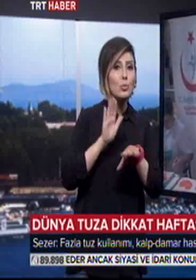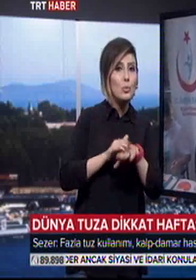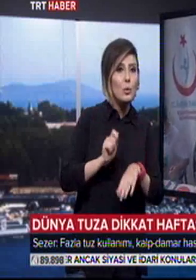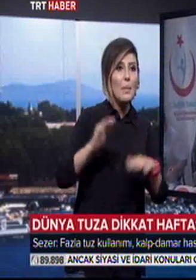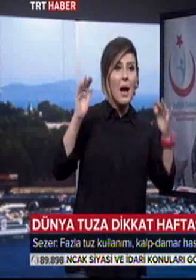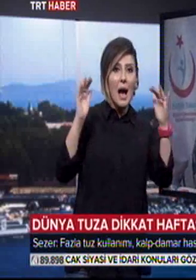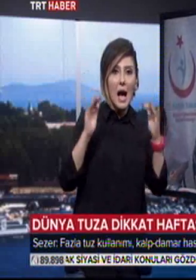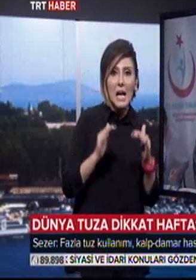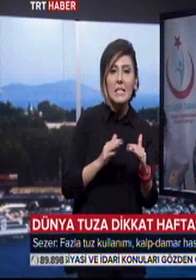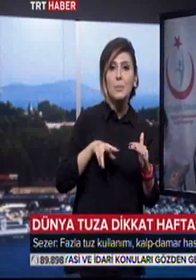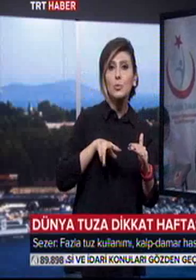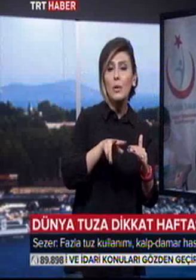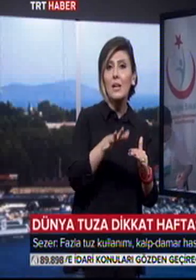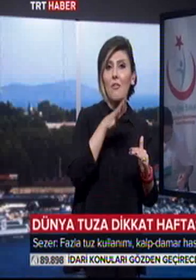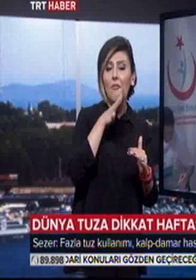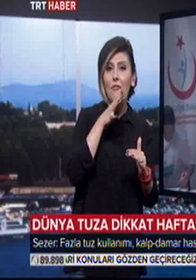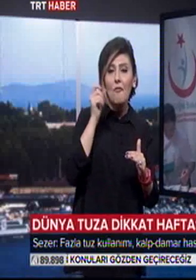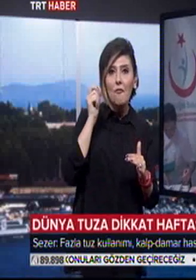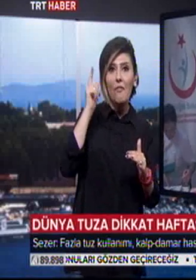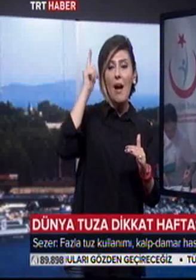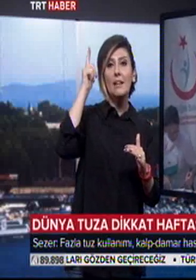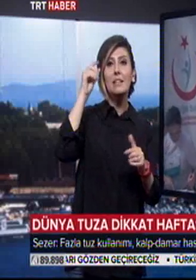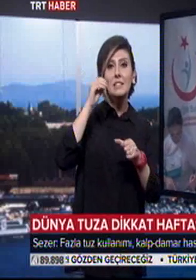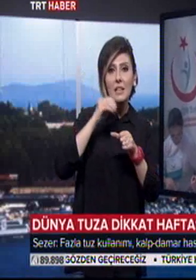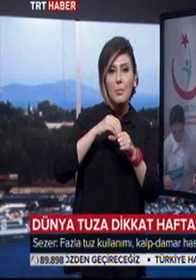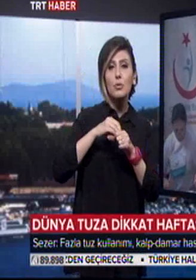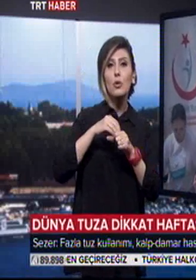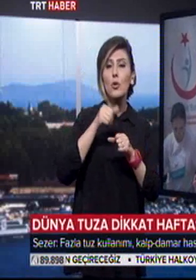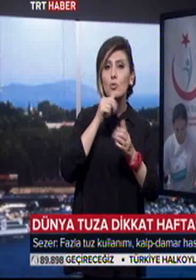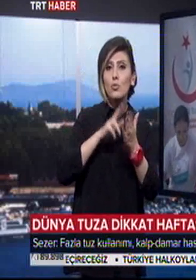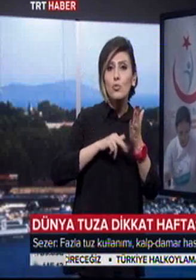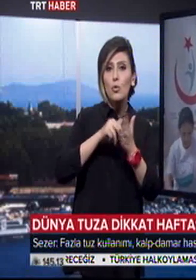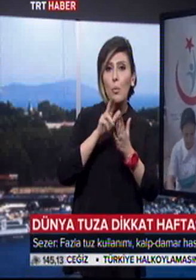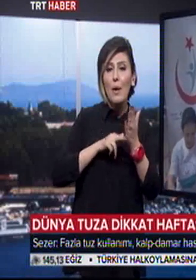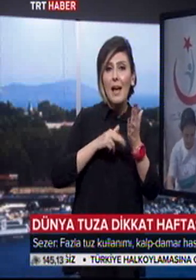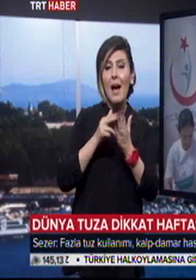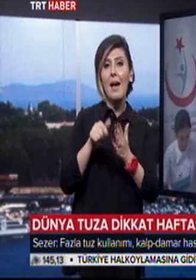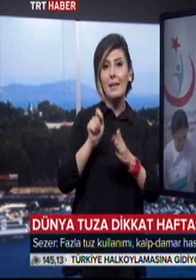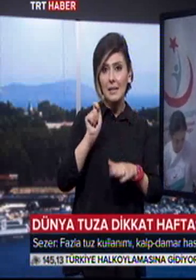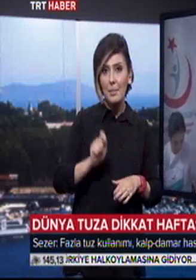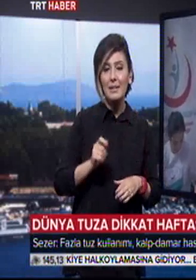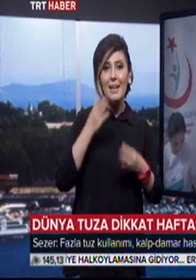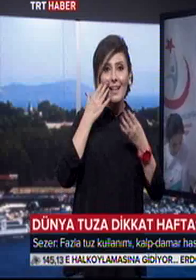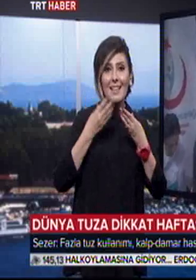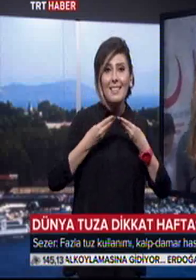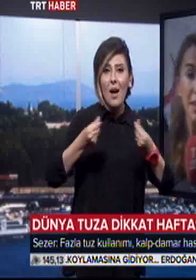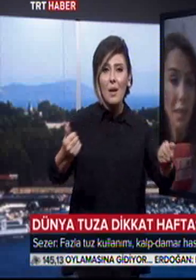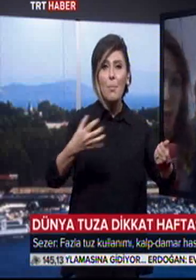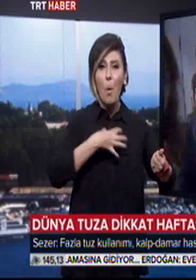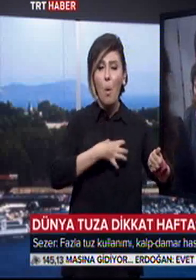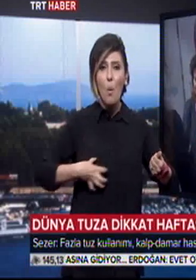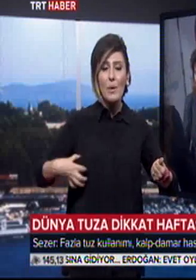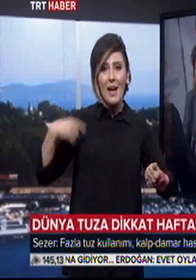kullanımının azaltılmasına yönelik farkındalık yaratmak amacıyla sulu boya tekniği kullanıldı ve tahrip olan organların